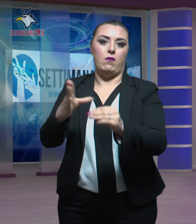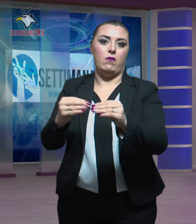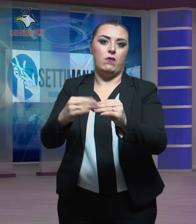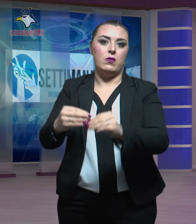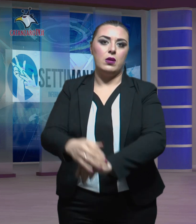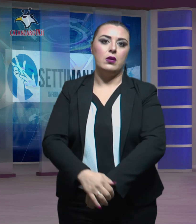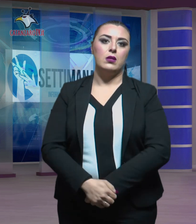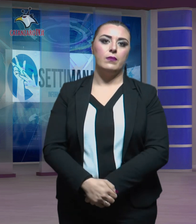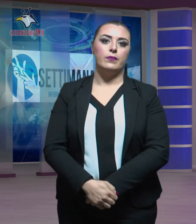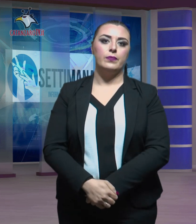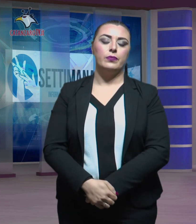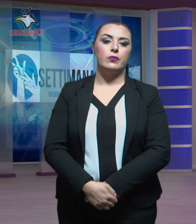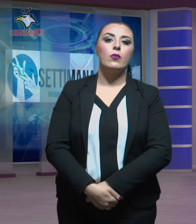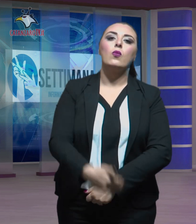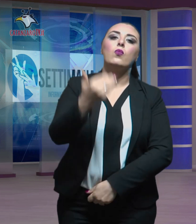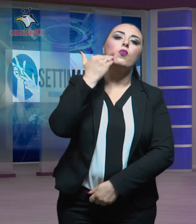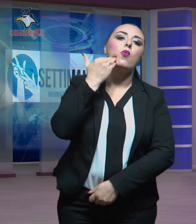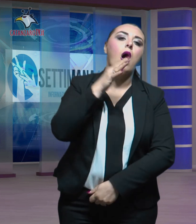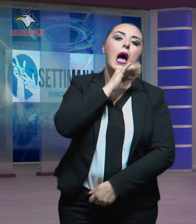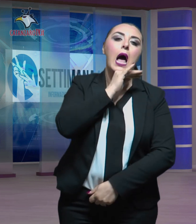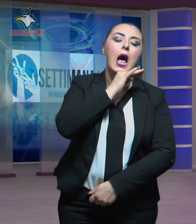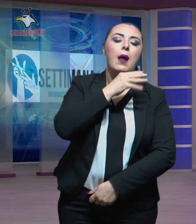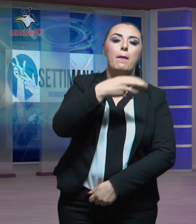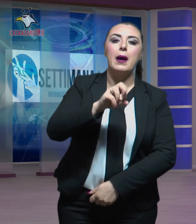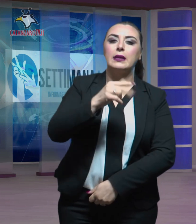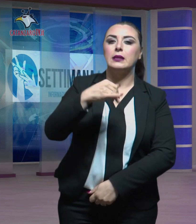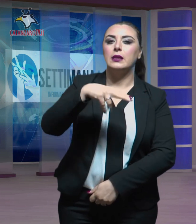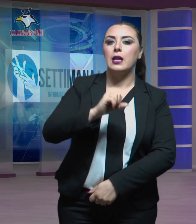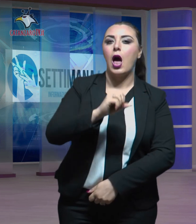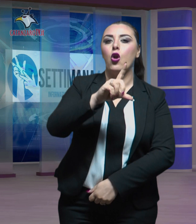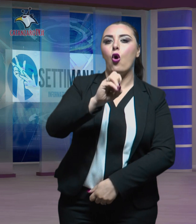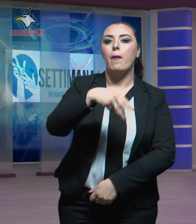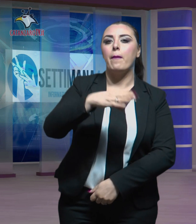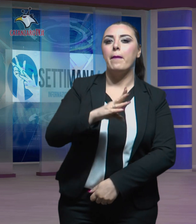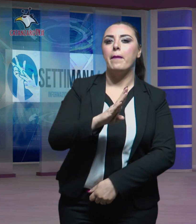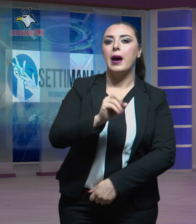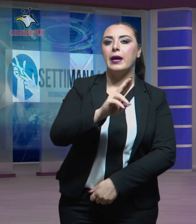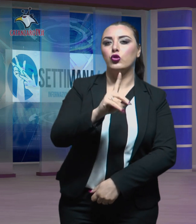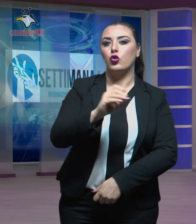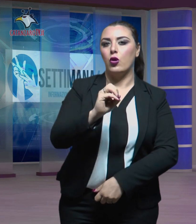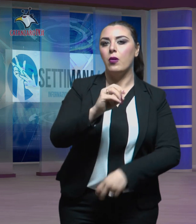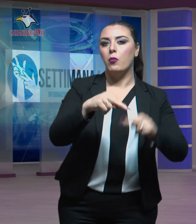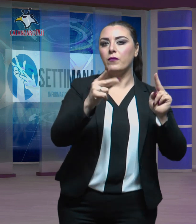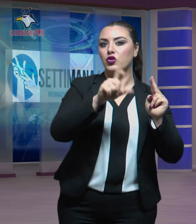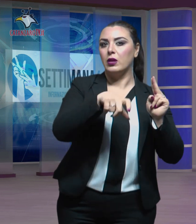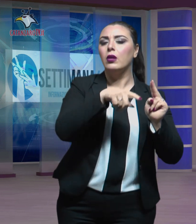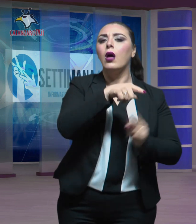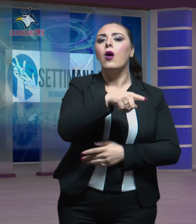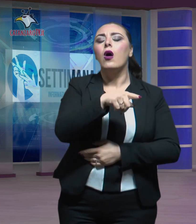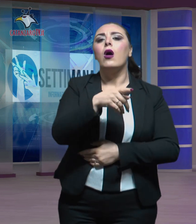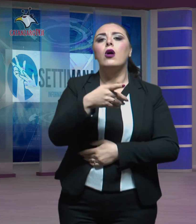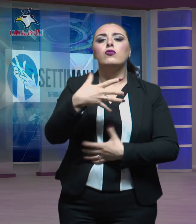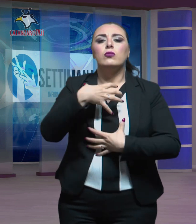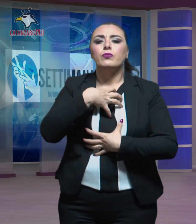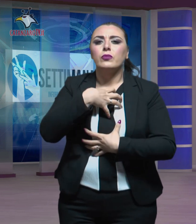Un anziano di Martirano Lombardo nel Catanzarese è rimasto intossicato dal